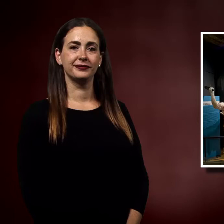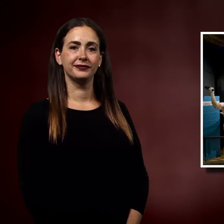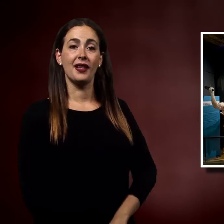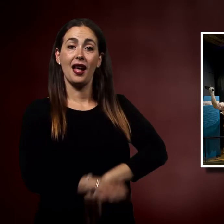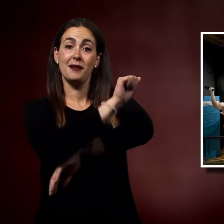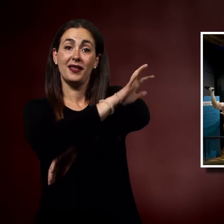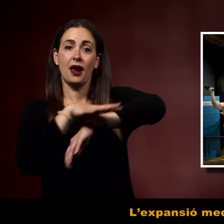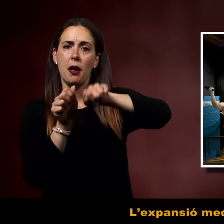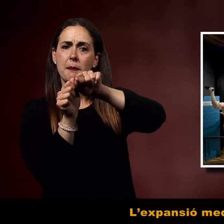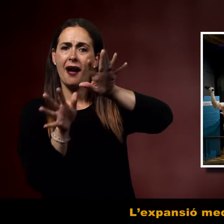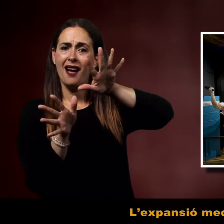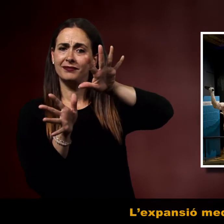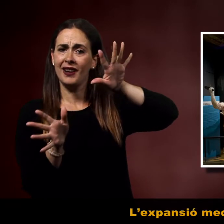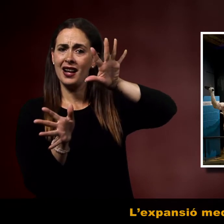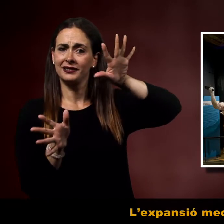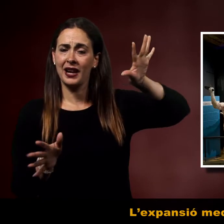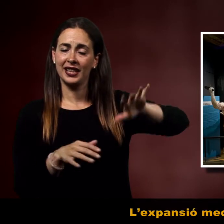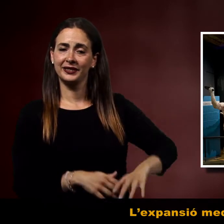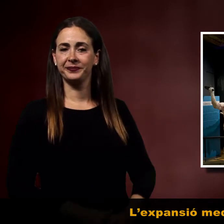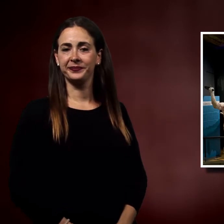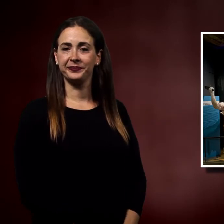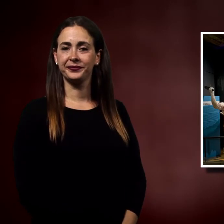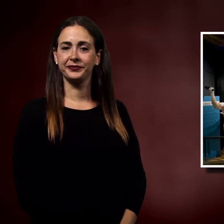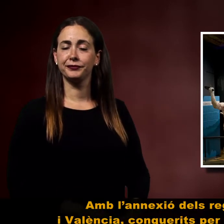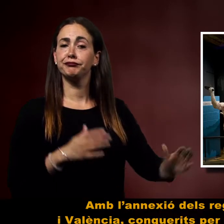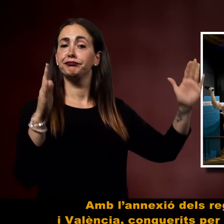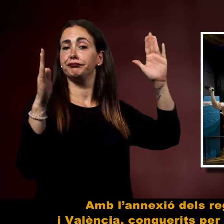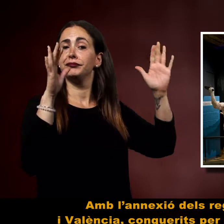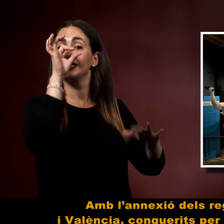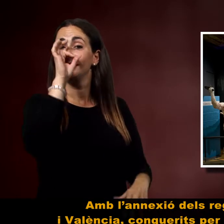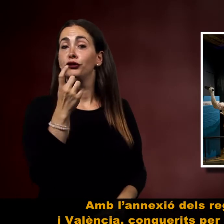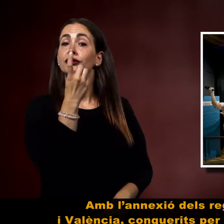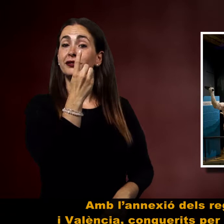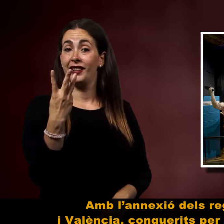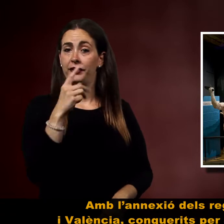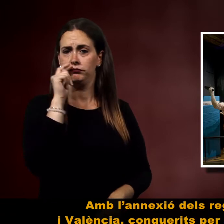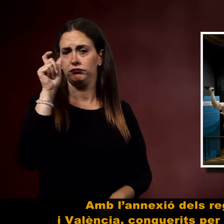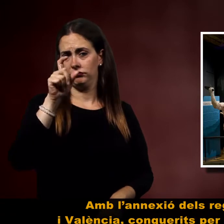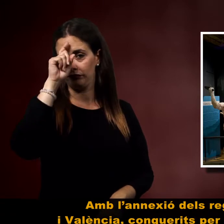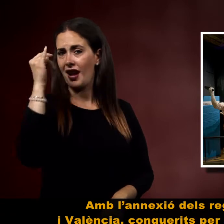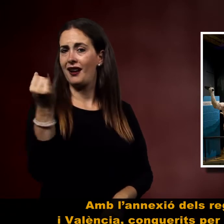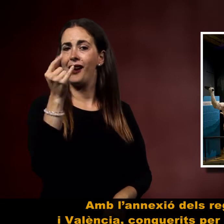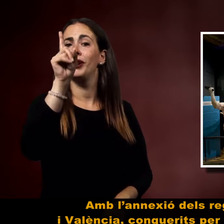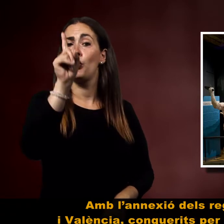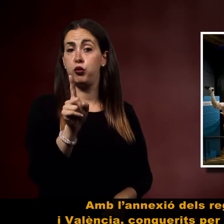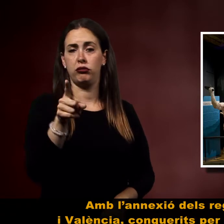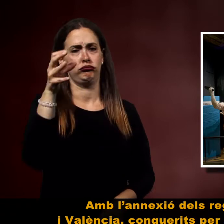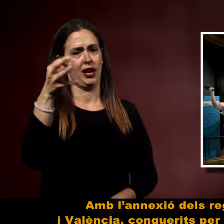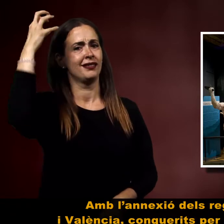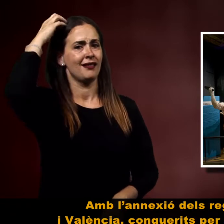L'expansió mediterrània Amb l'anecció dels regnes de Mallorca i València, conquerits per Jaume